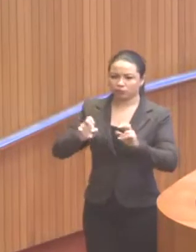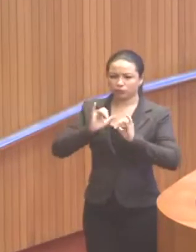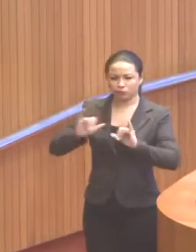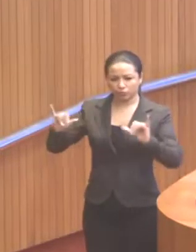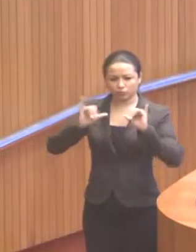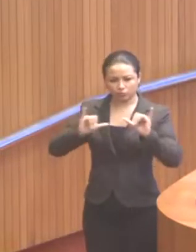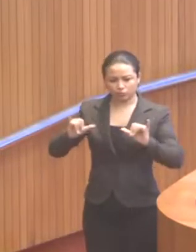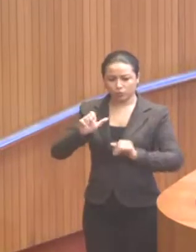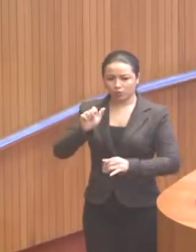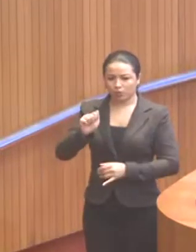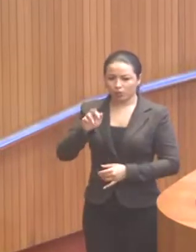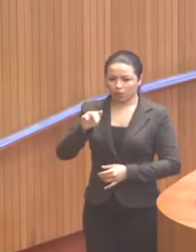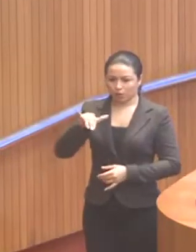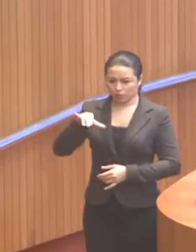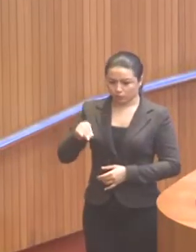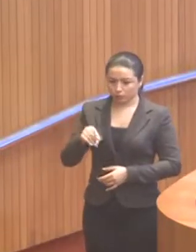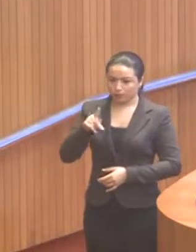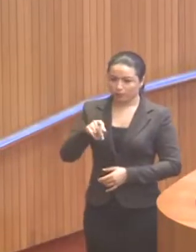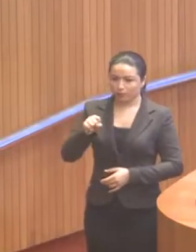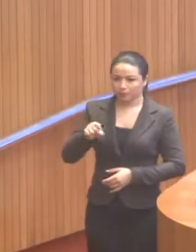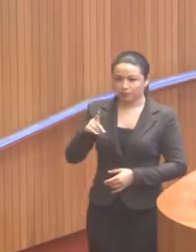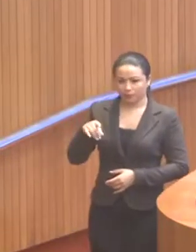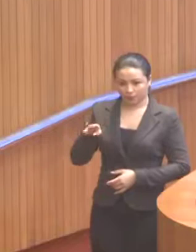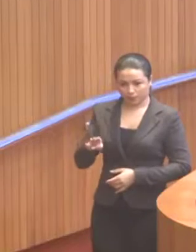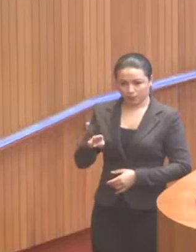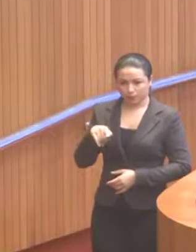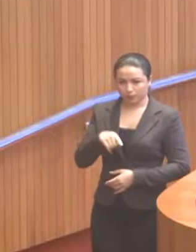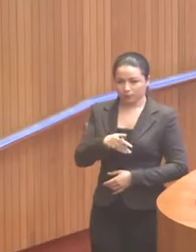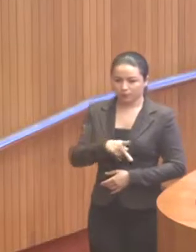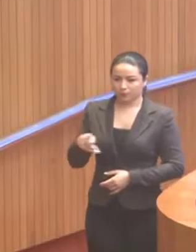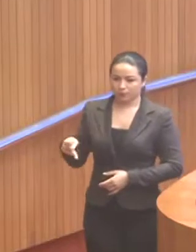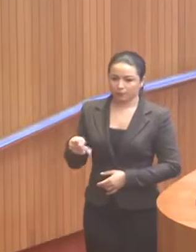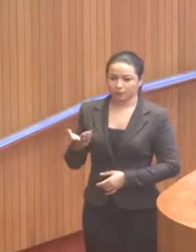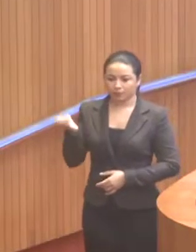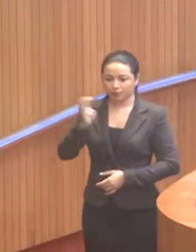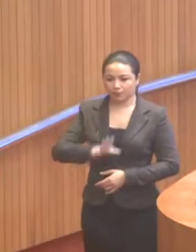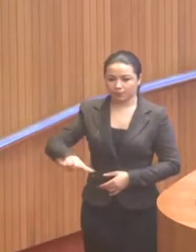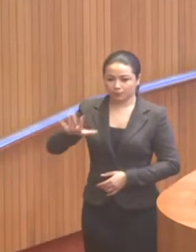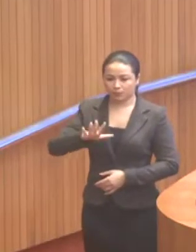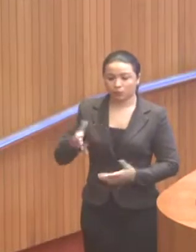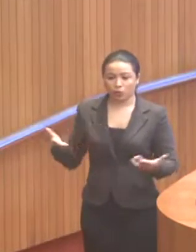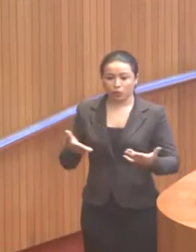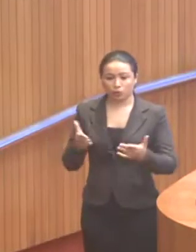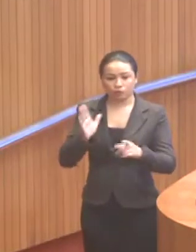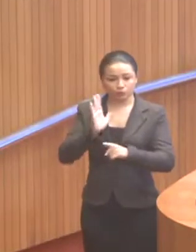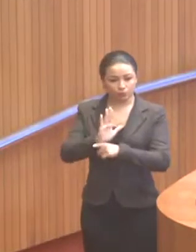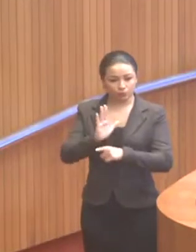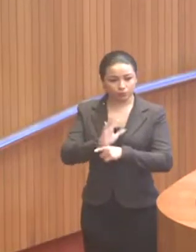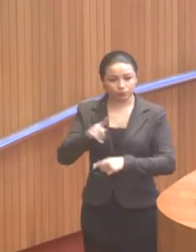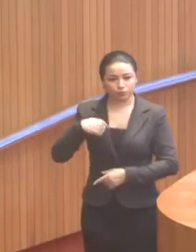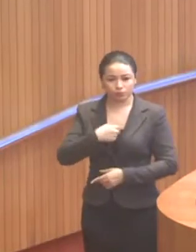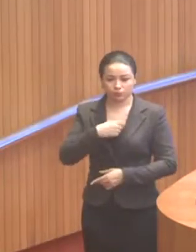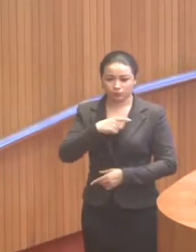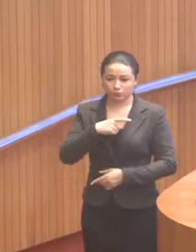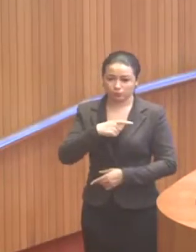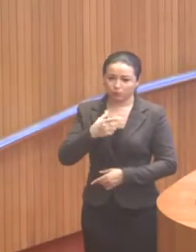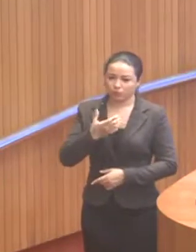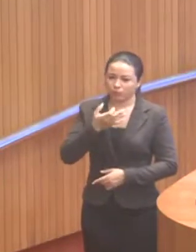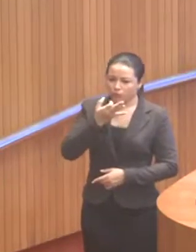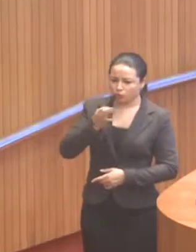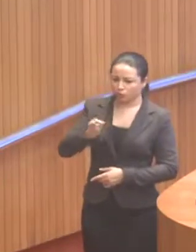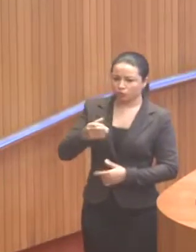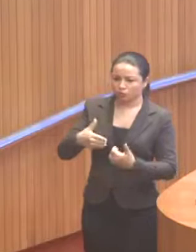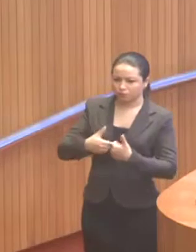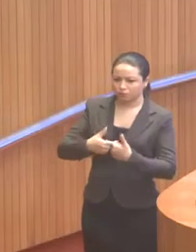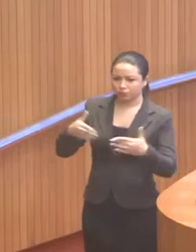campanha do Aécio, do PSTB para a presidência da República. Inclusive, hoje à tarde, nós teremos um ato de